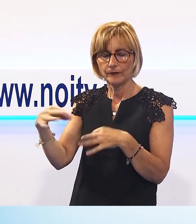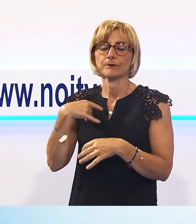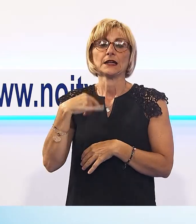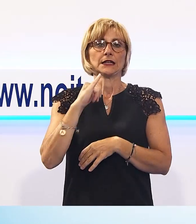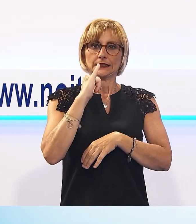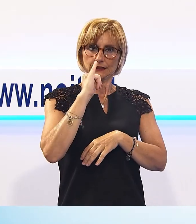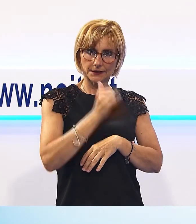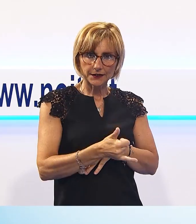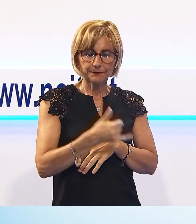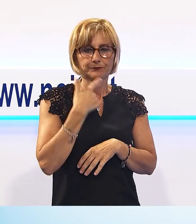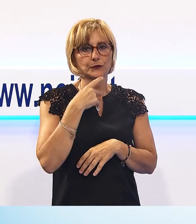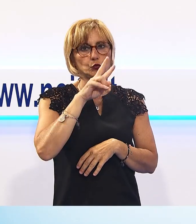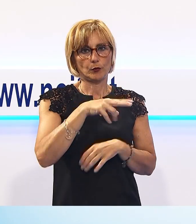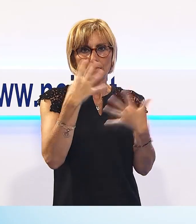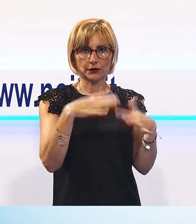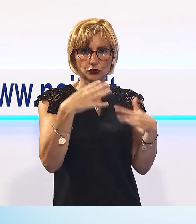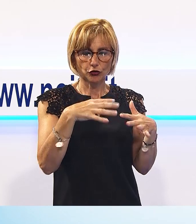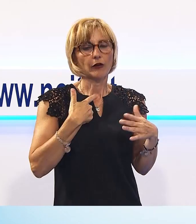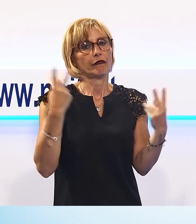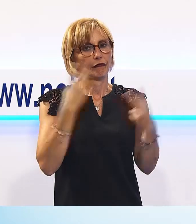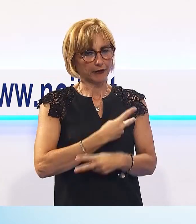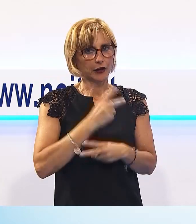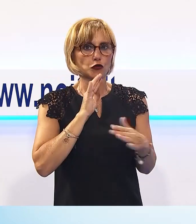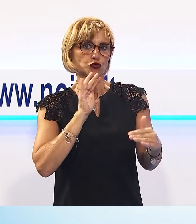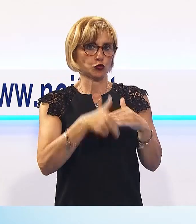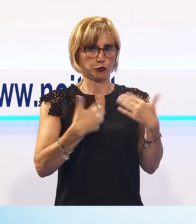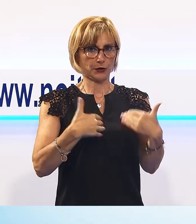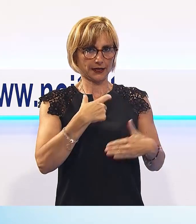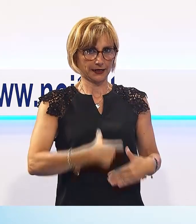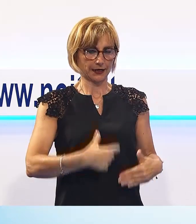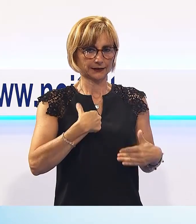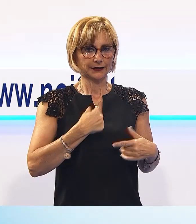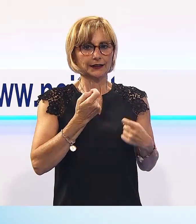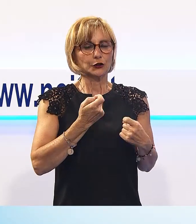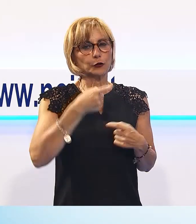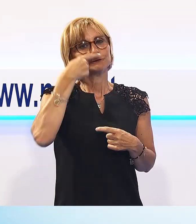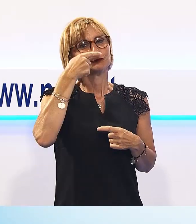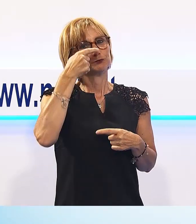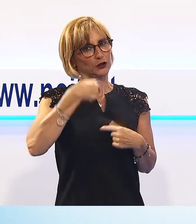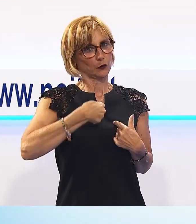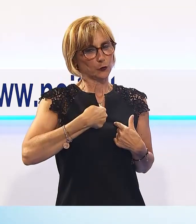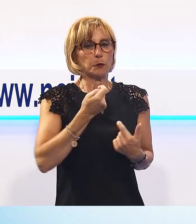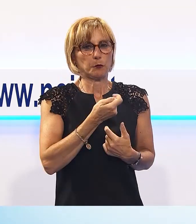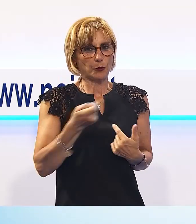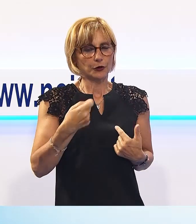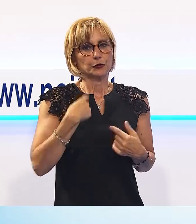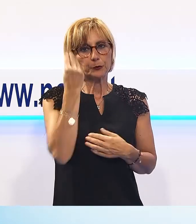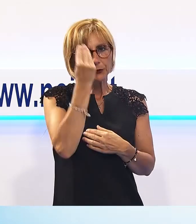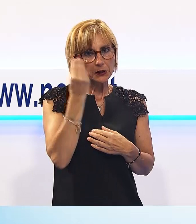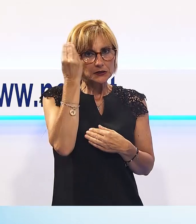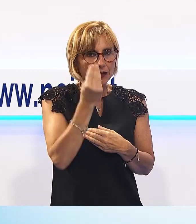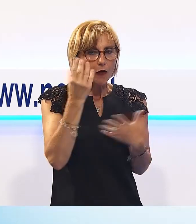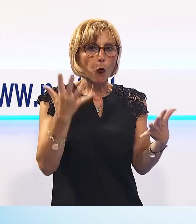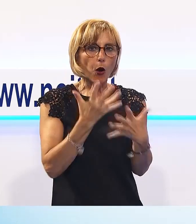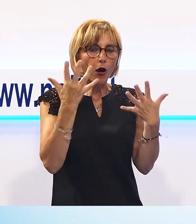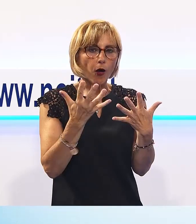Sì, quest'anno ci siamo veramente superati, io sono un po' presuntuoso e pensavo di aver fatto un qualcosa di